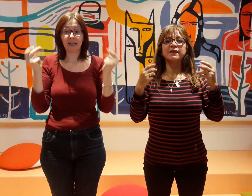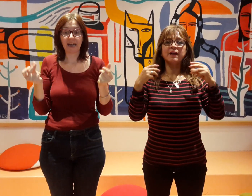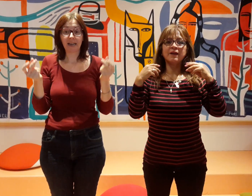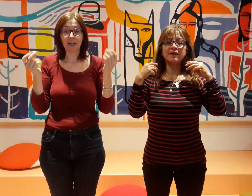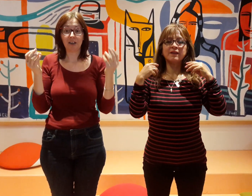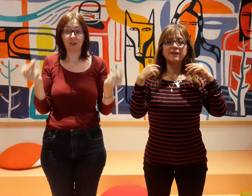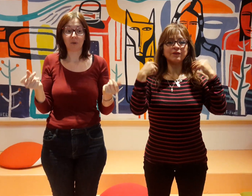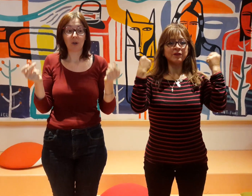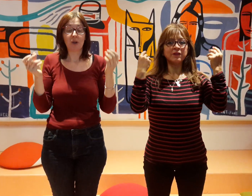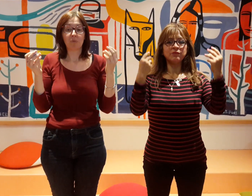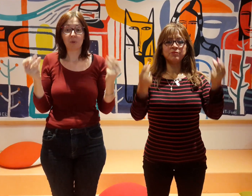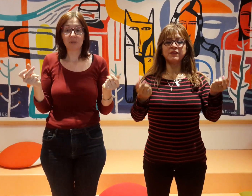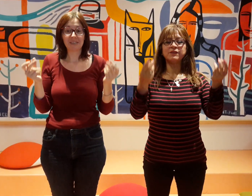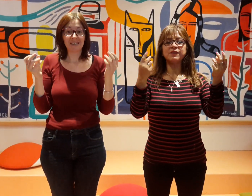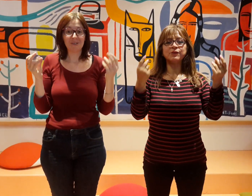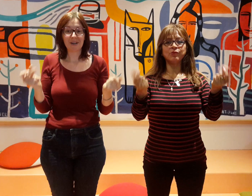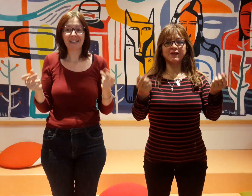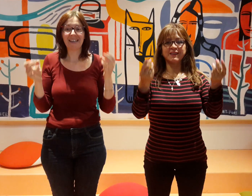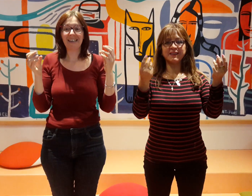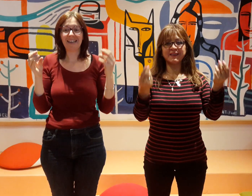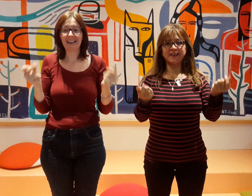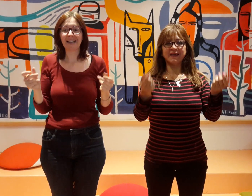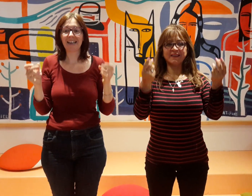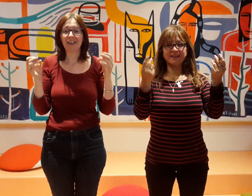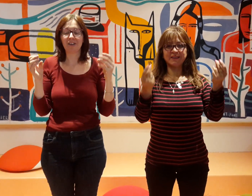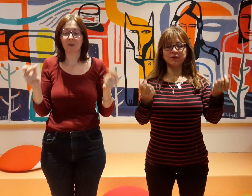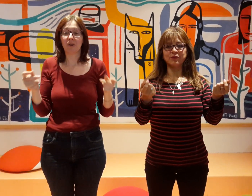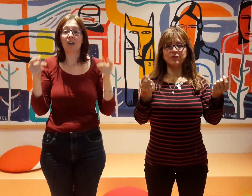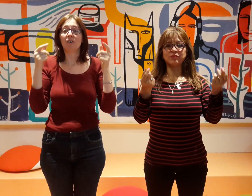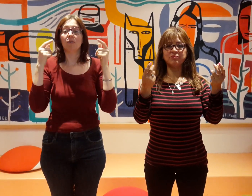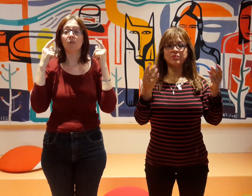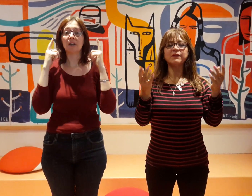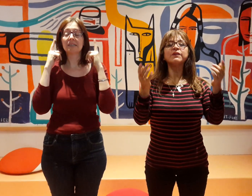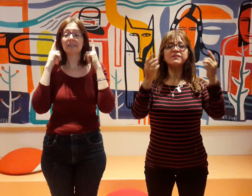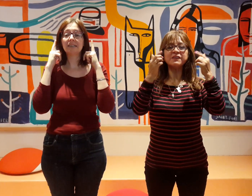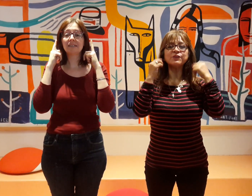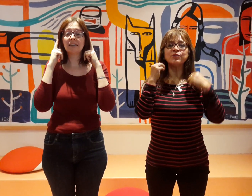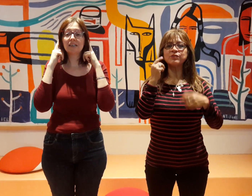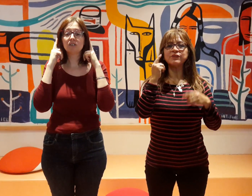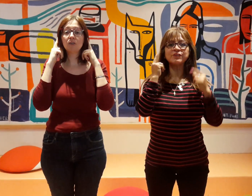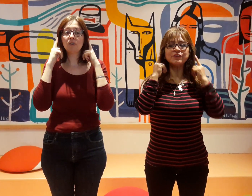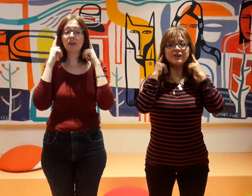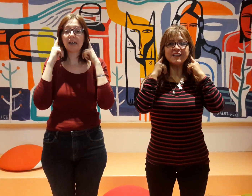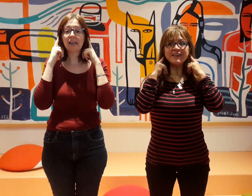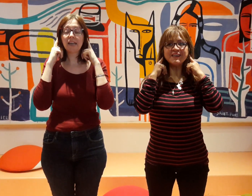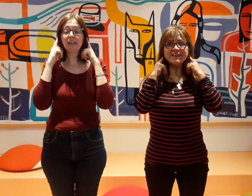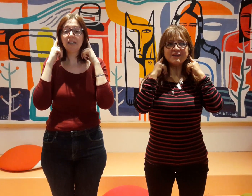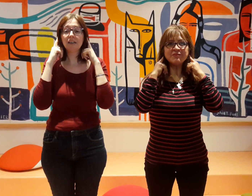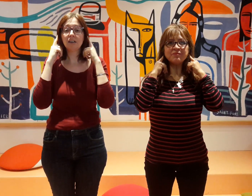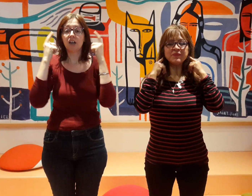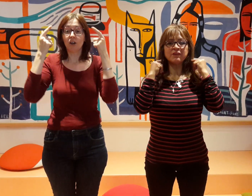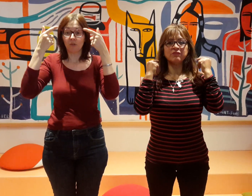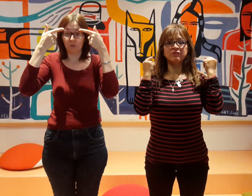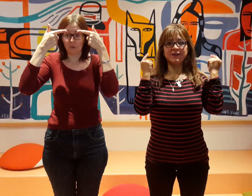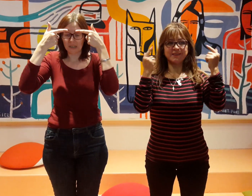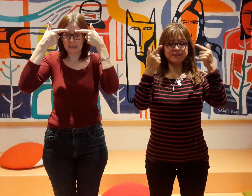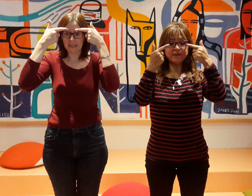claquent, petits doigts qui claquent. Voici tes oreilles, voici